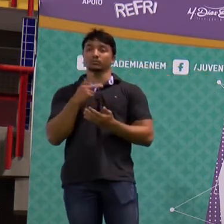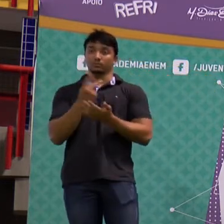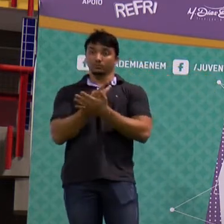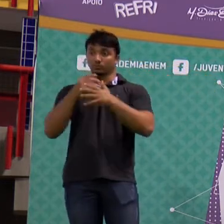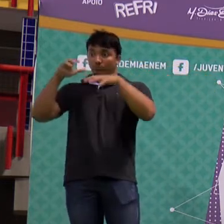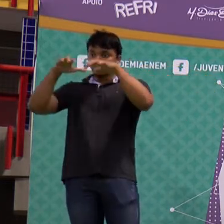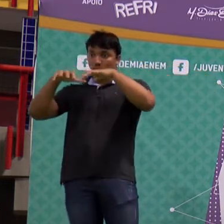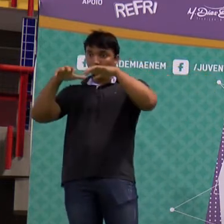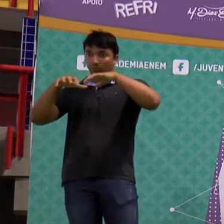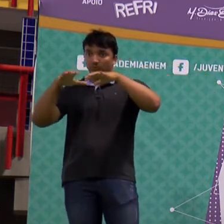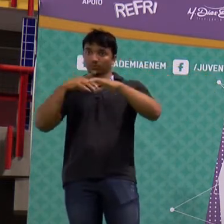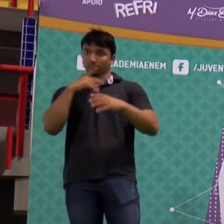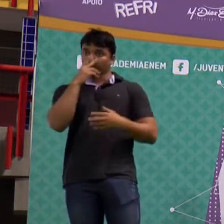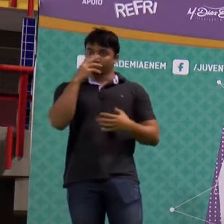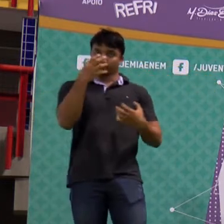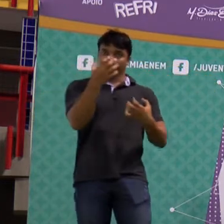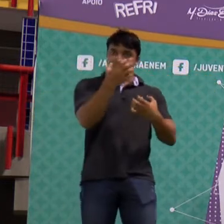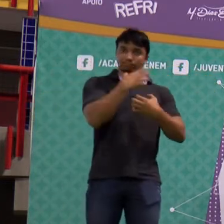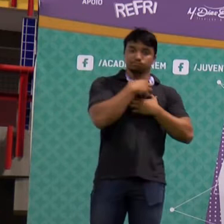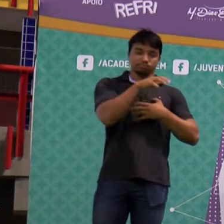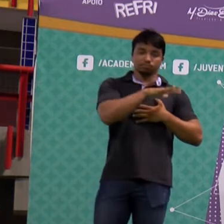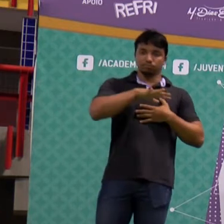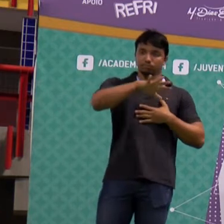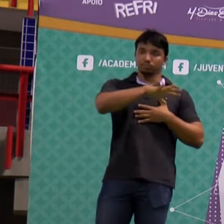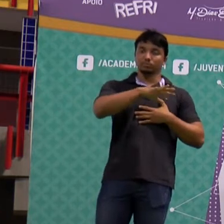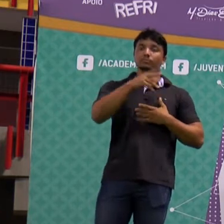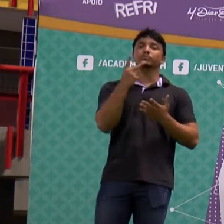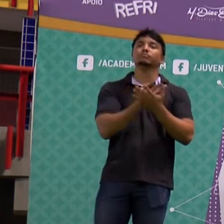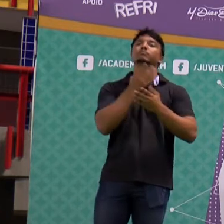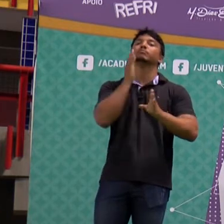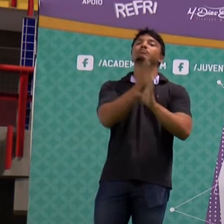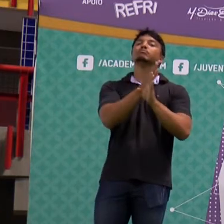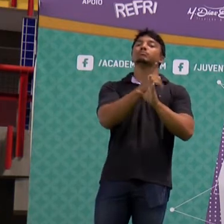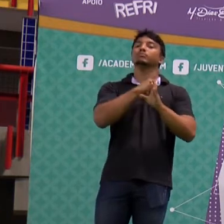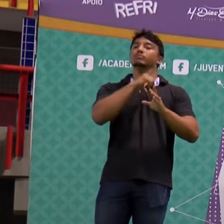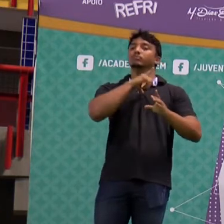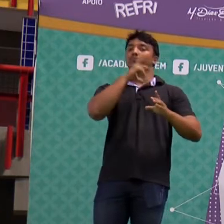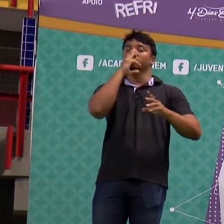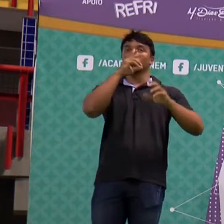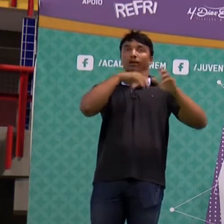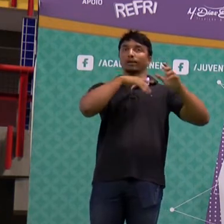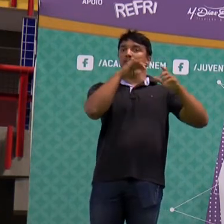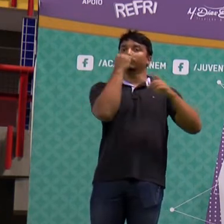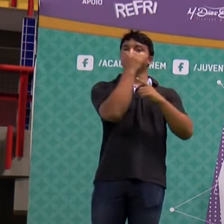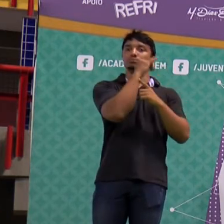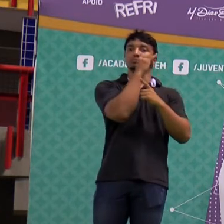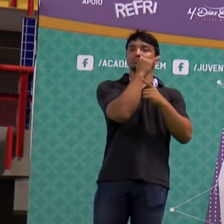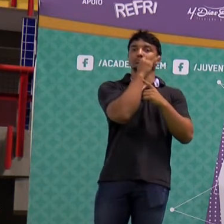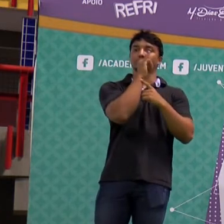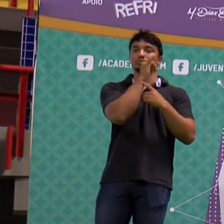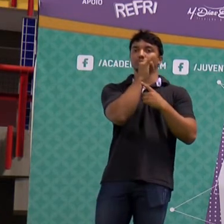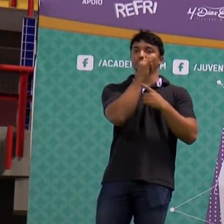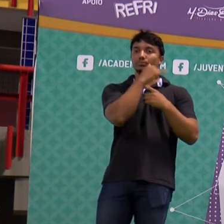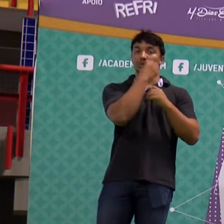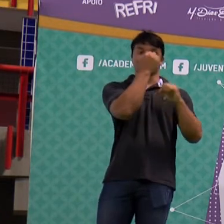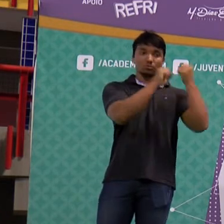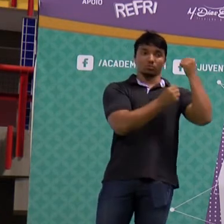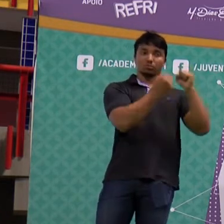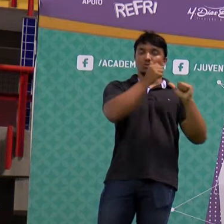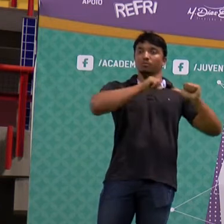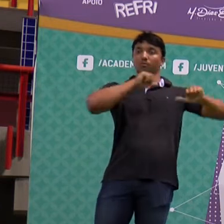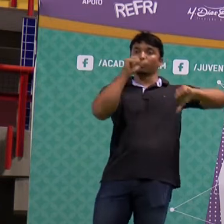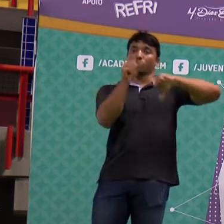chuva ácida. Esse impacto ambiental foi ocasionado pela mudança da fonte de energia adotada pela indústria,